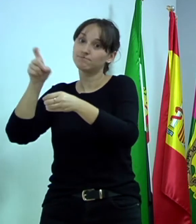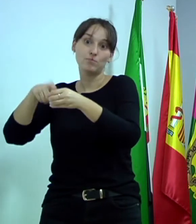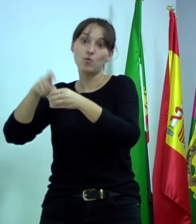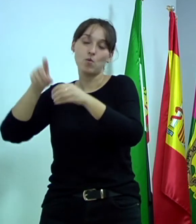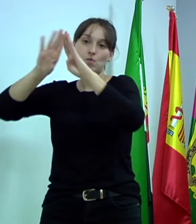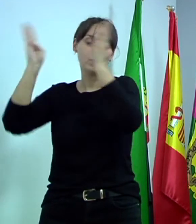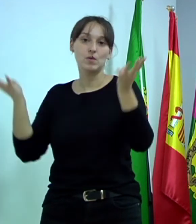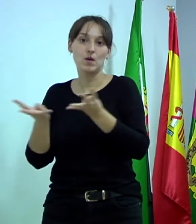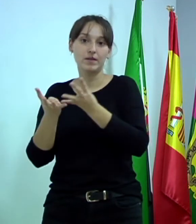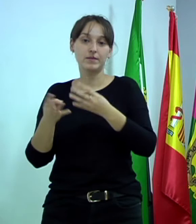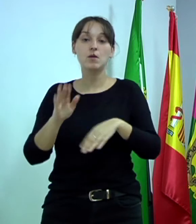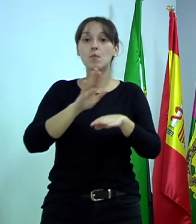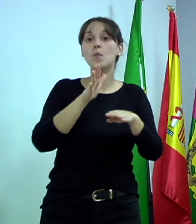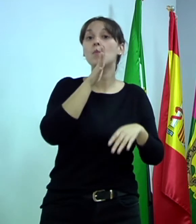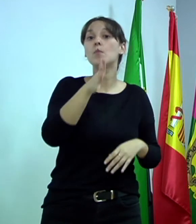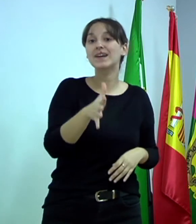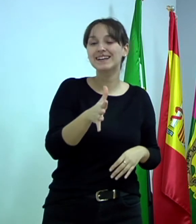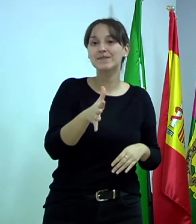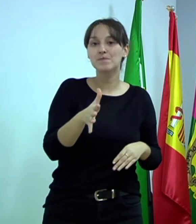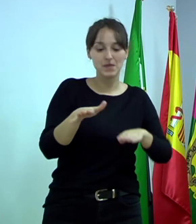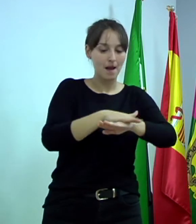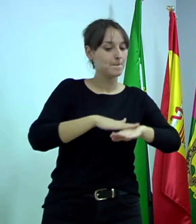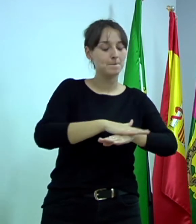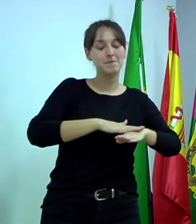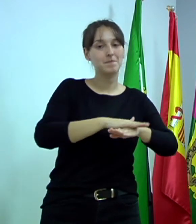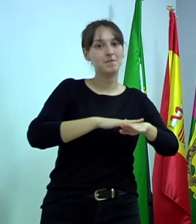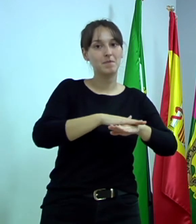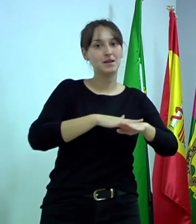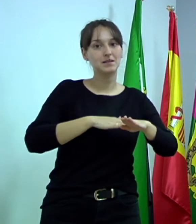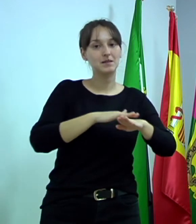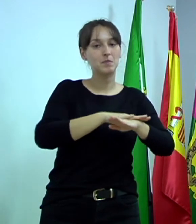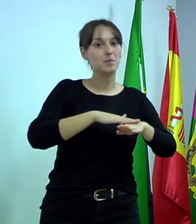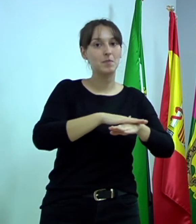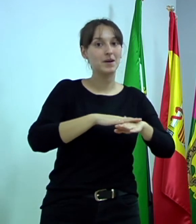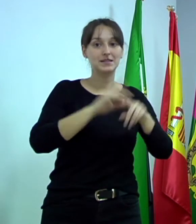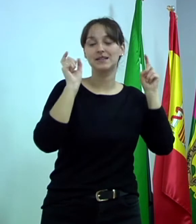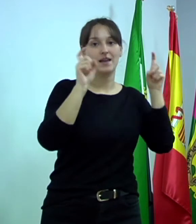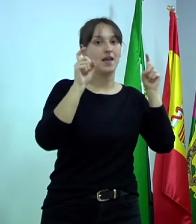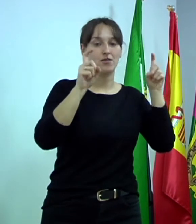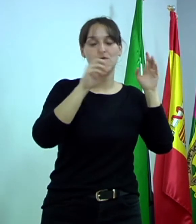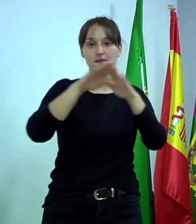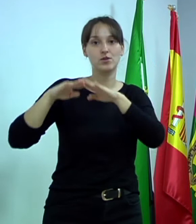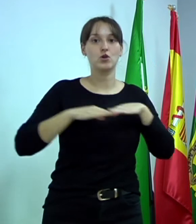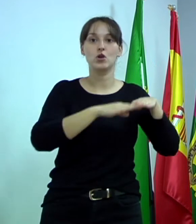digo, el pilar para que no haya violencia de género es educacional y se empieza por tener formación en igualdad.